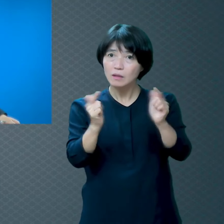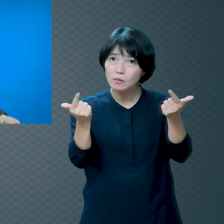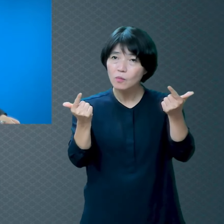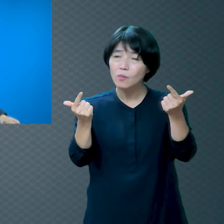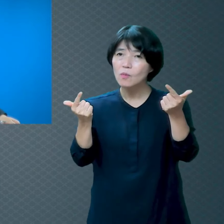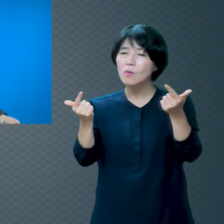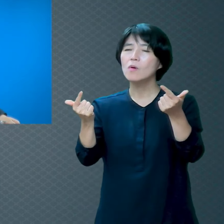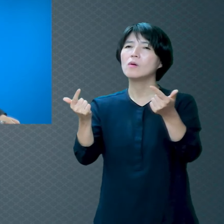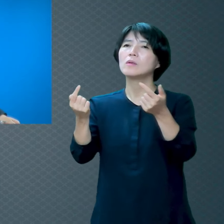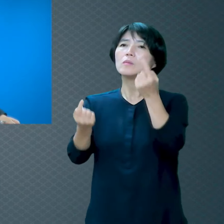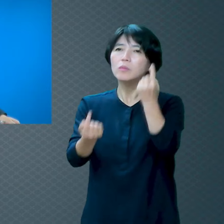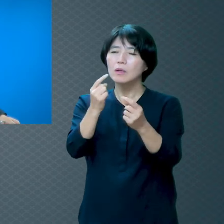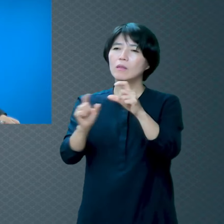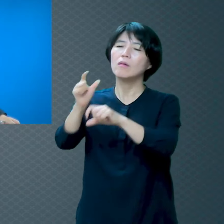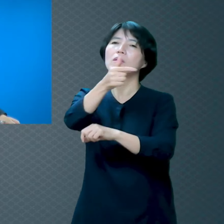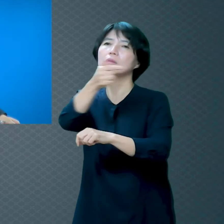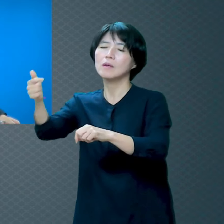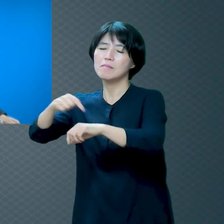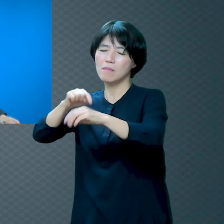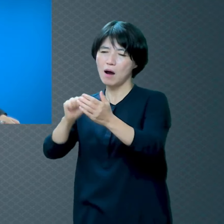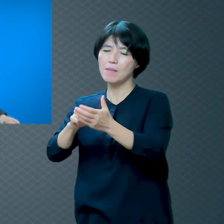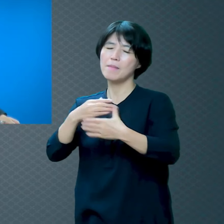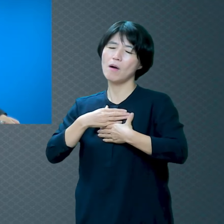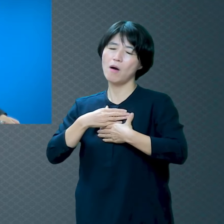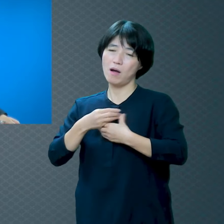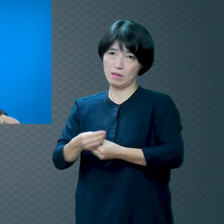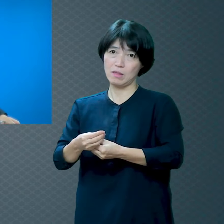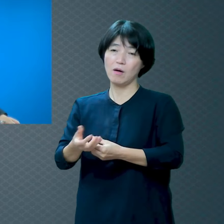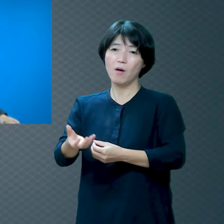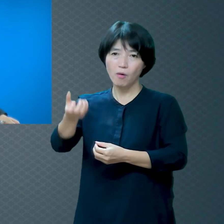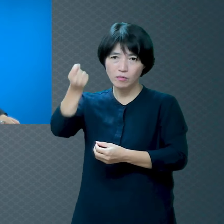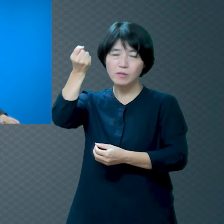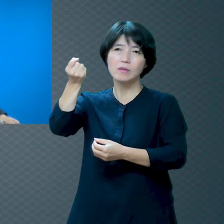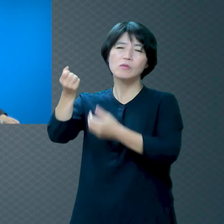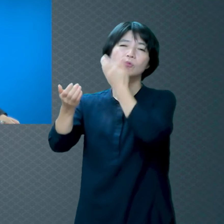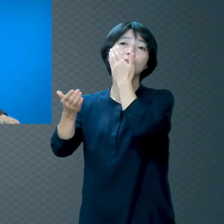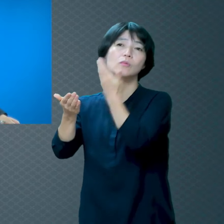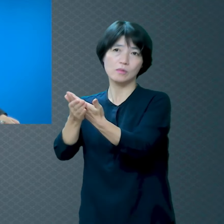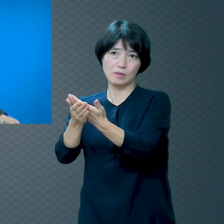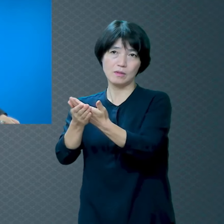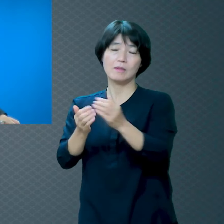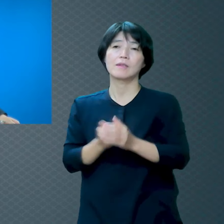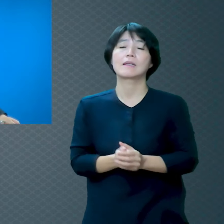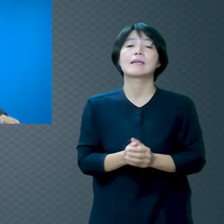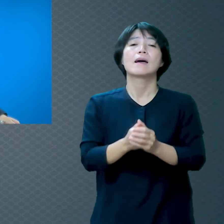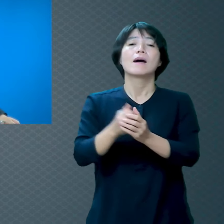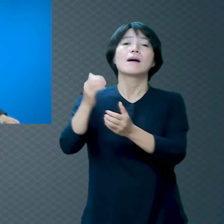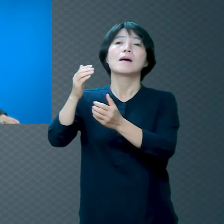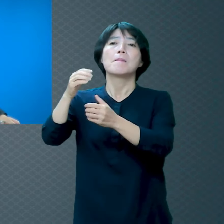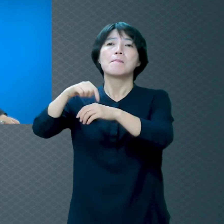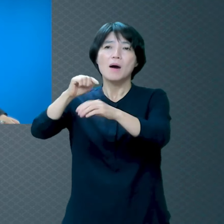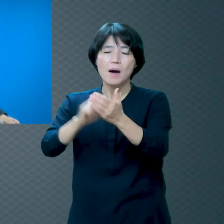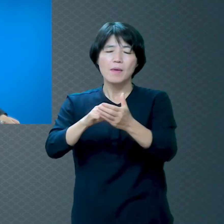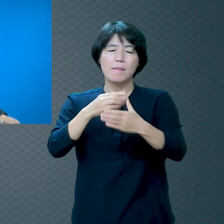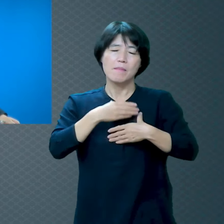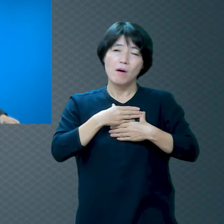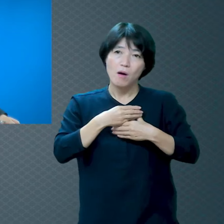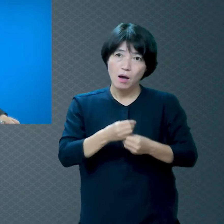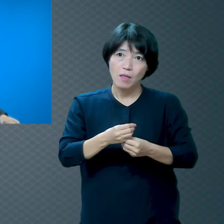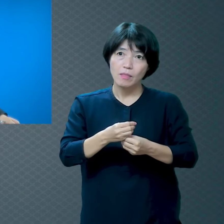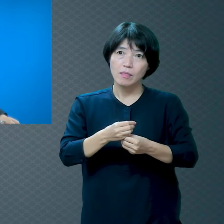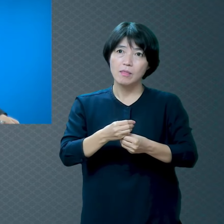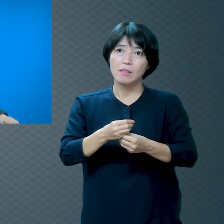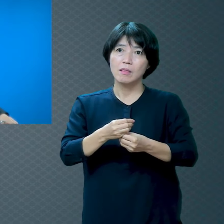뭐냐? 심령의 낙이에요 그런데 문제는 내가 이것도 본 즉 하나님의 손에서 나는 것이로다